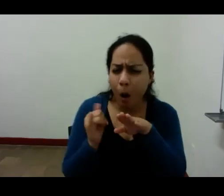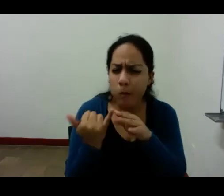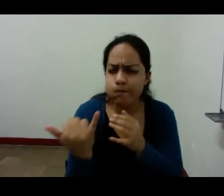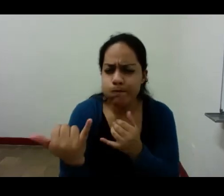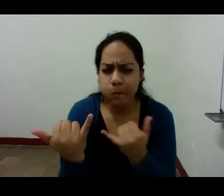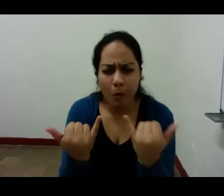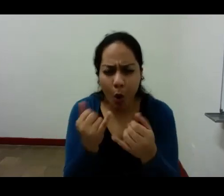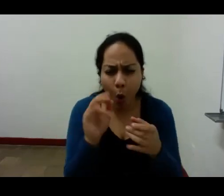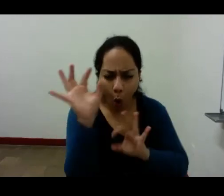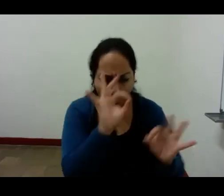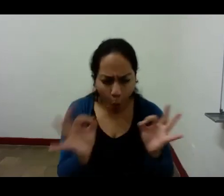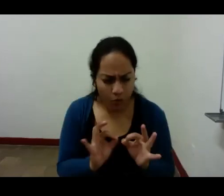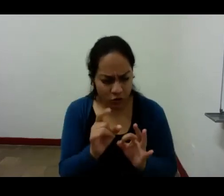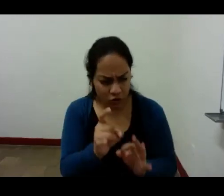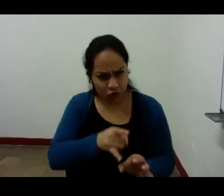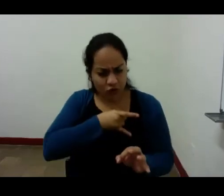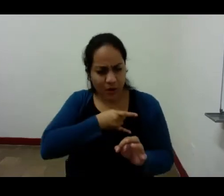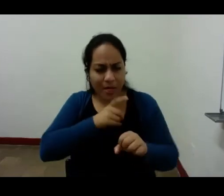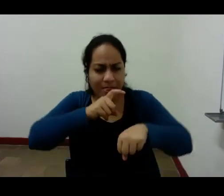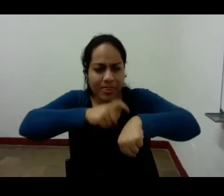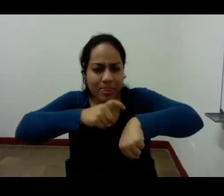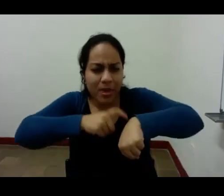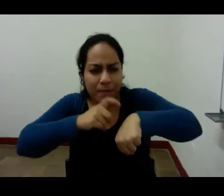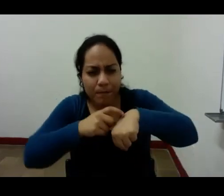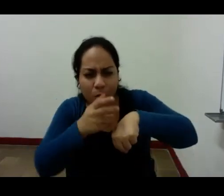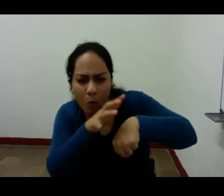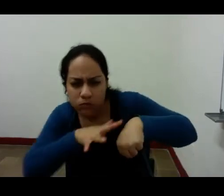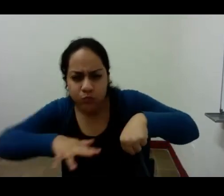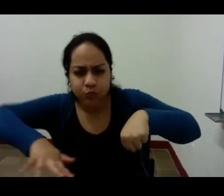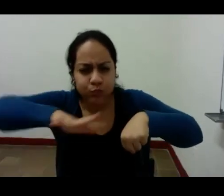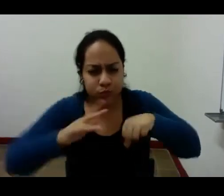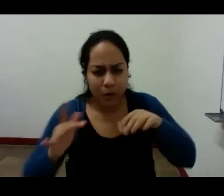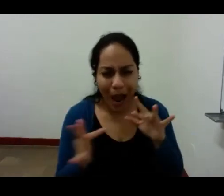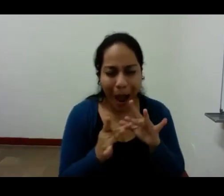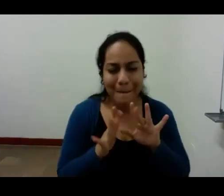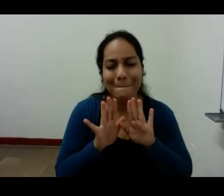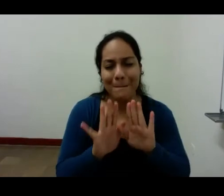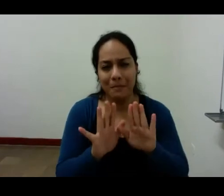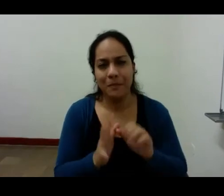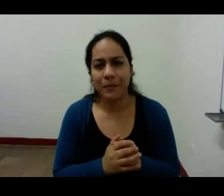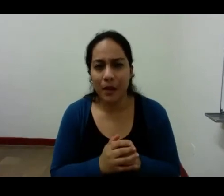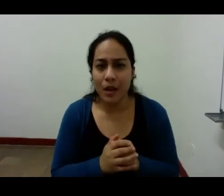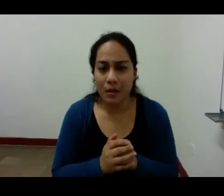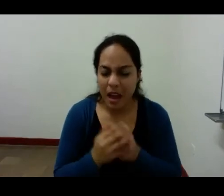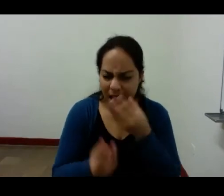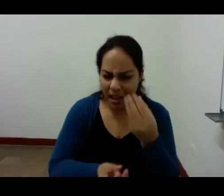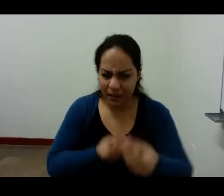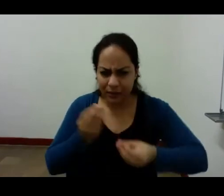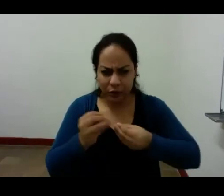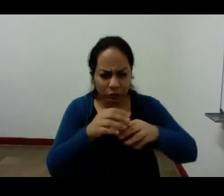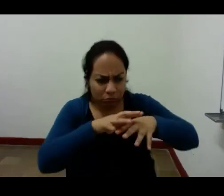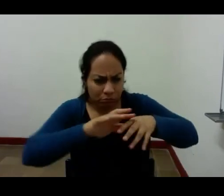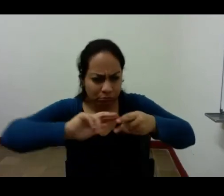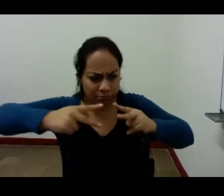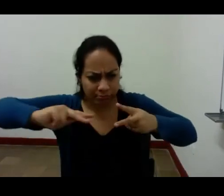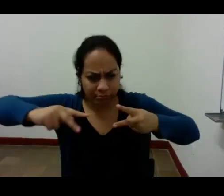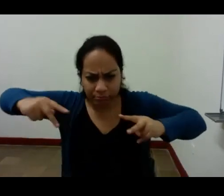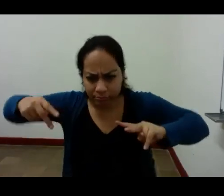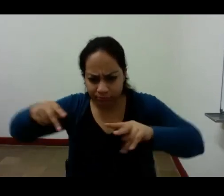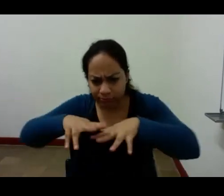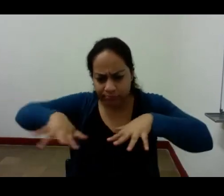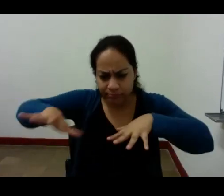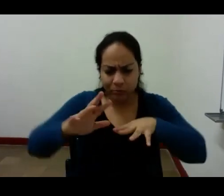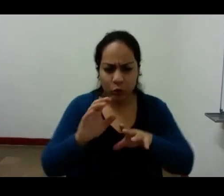tiempo y la fugacidad de tornarlas comunicables y